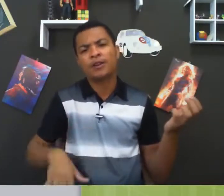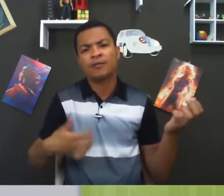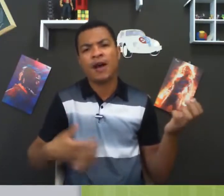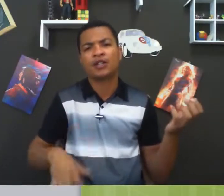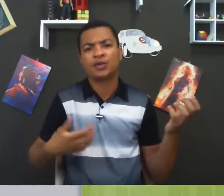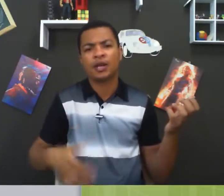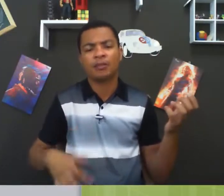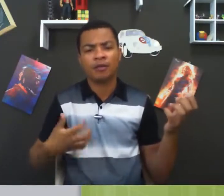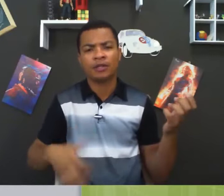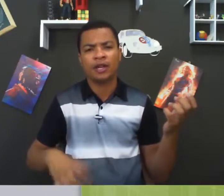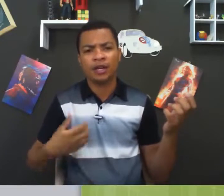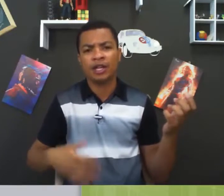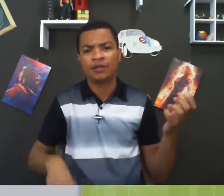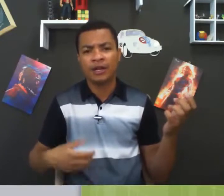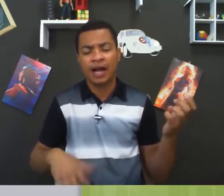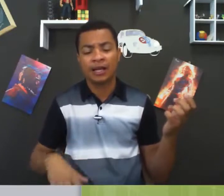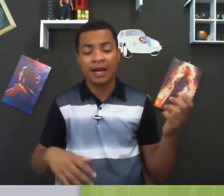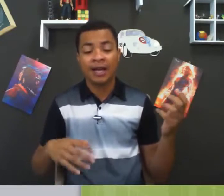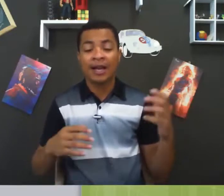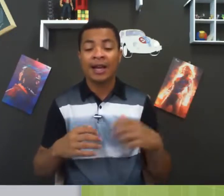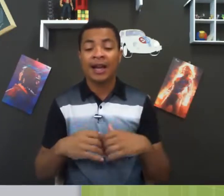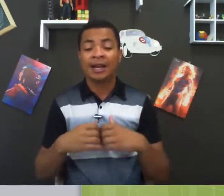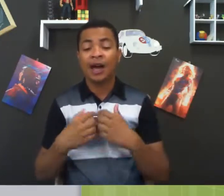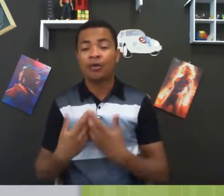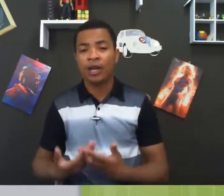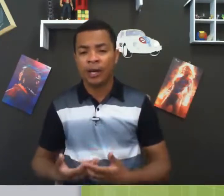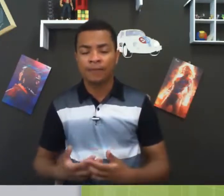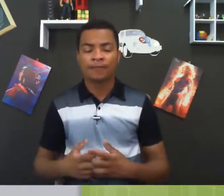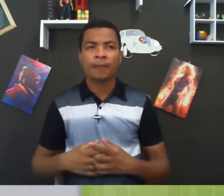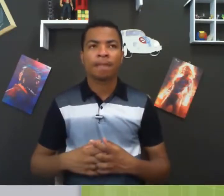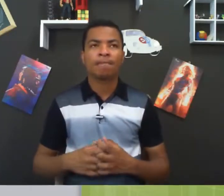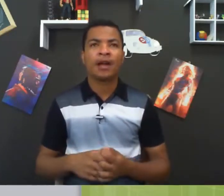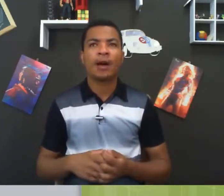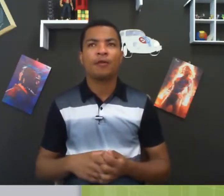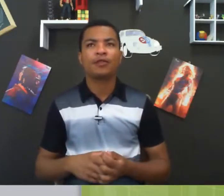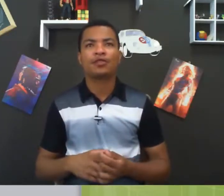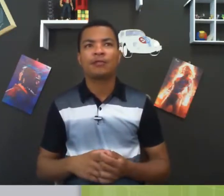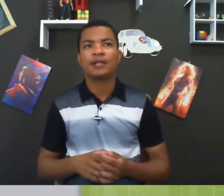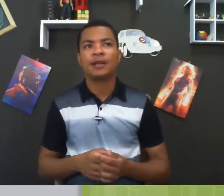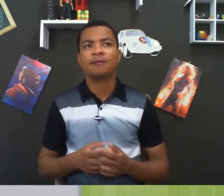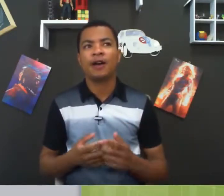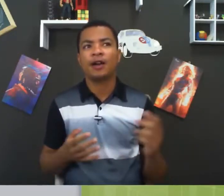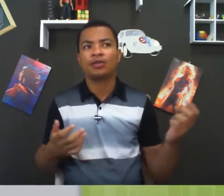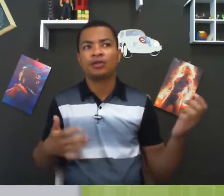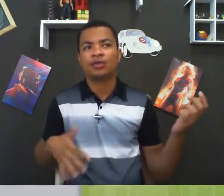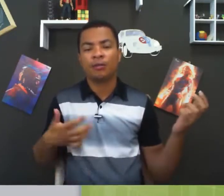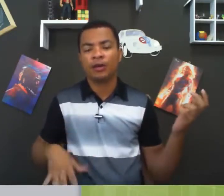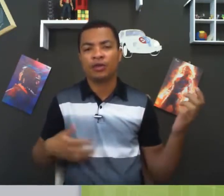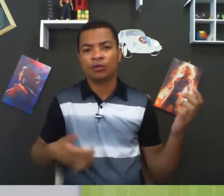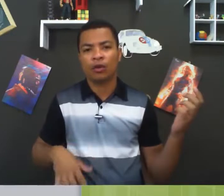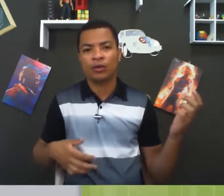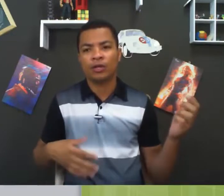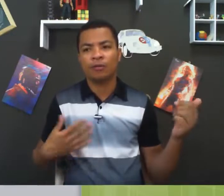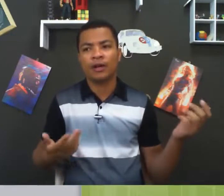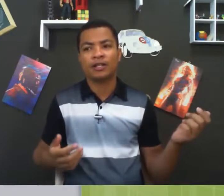fica fácil aí para você identificar, tá? É claro que... Ah, professor, mas tem vários instrumentos que eu toco assim, por exemplo,